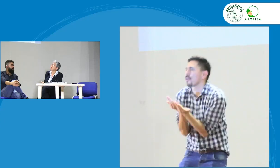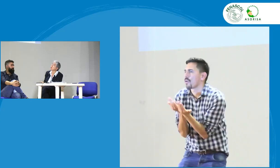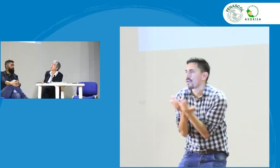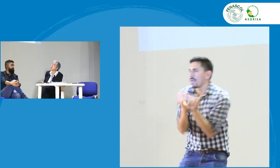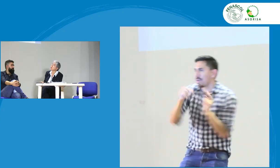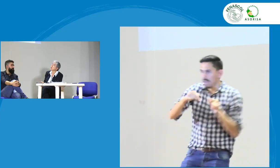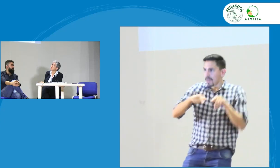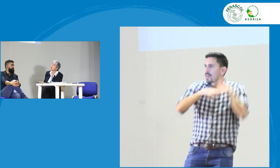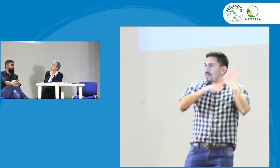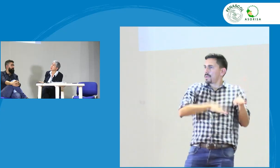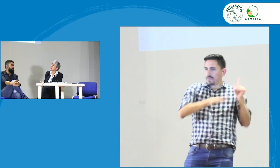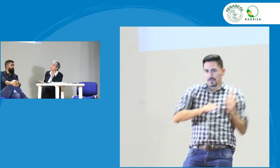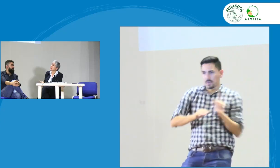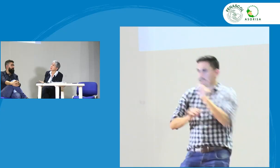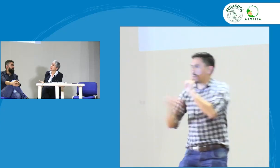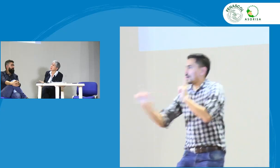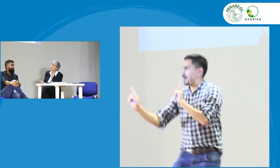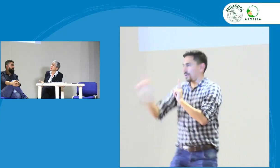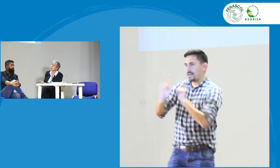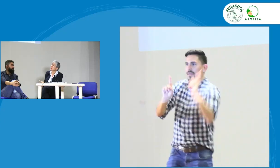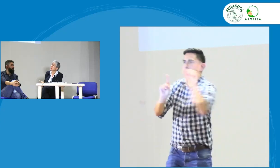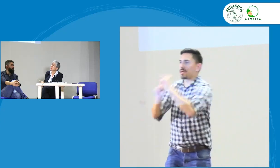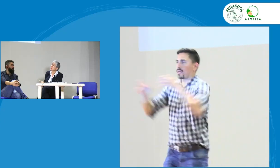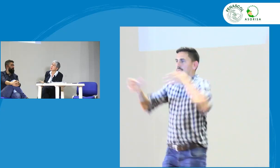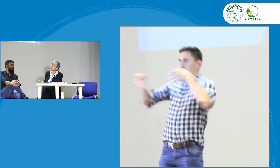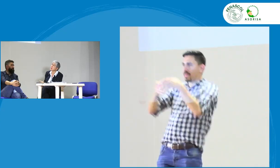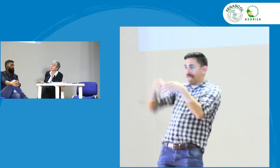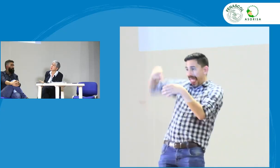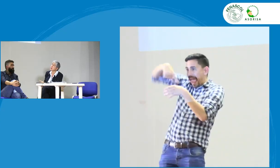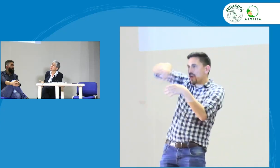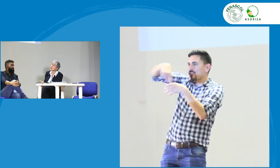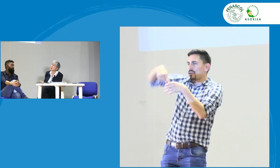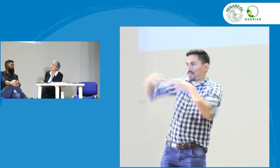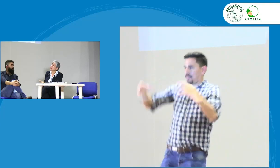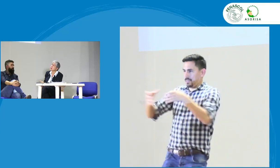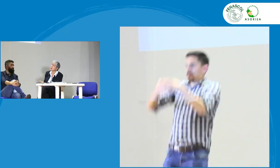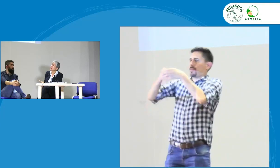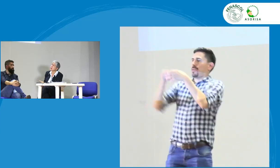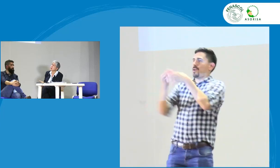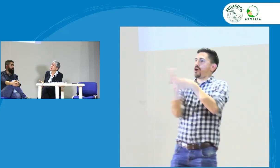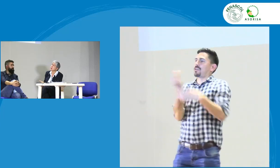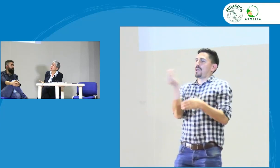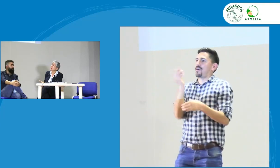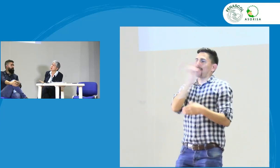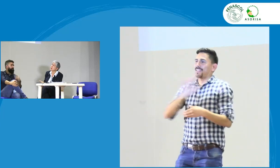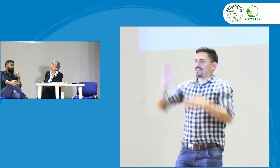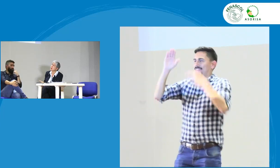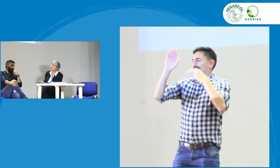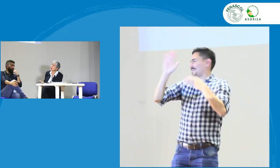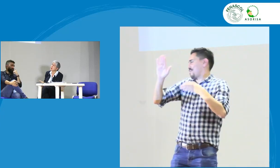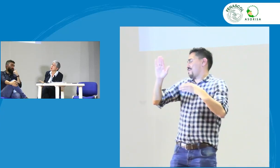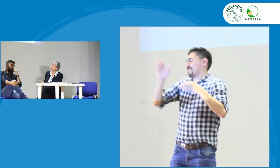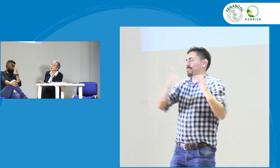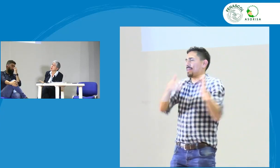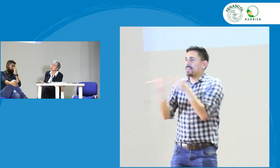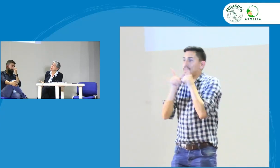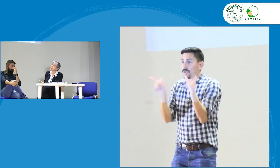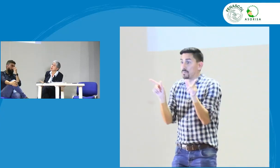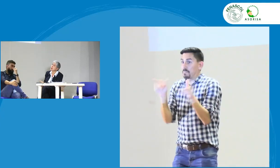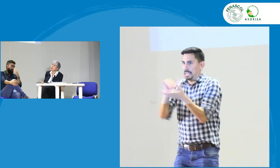las instituciones de educación superior de educación básica ellos también hacen parte del Consejo Nacional de